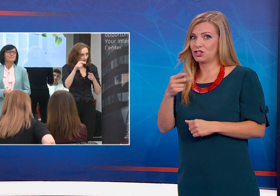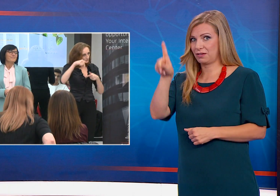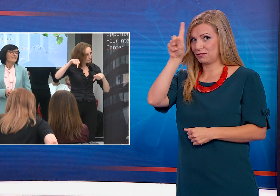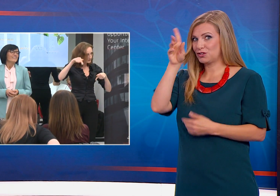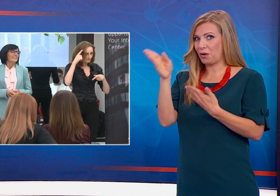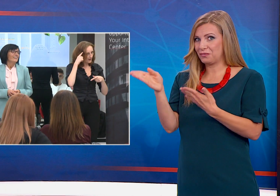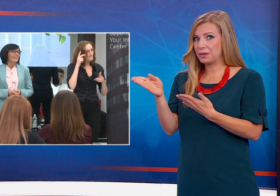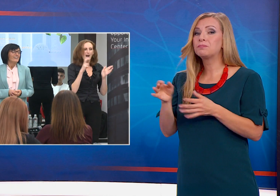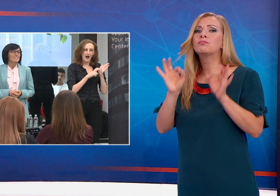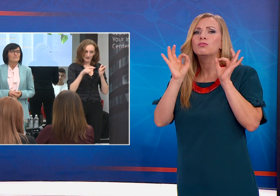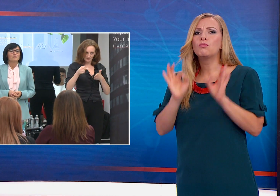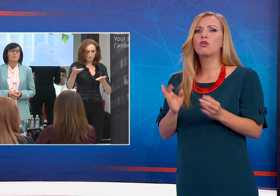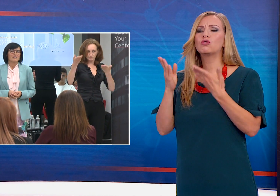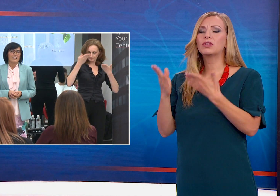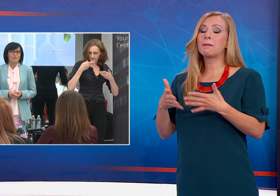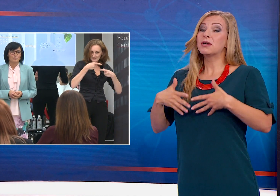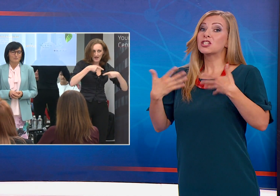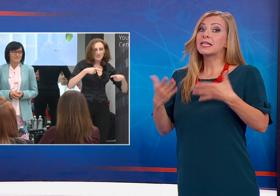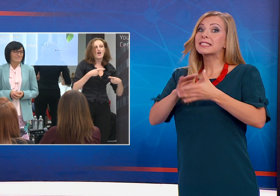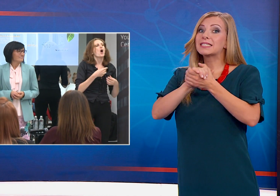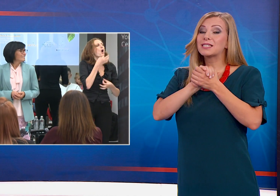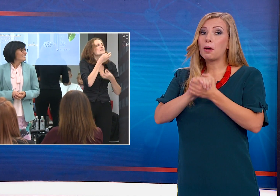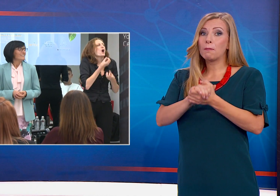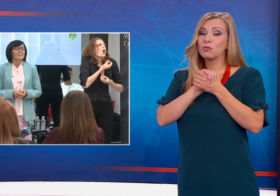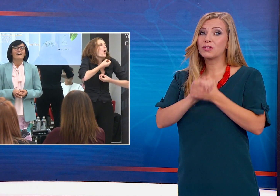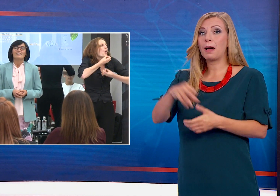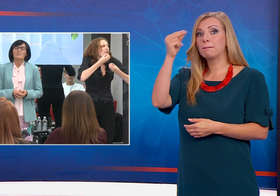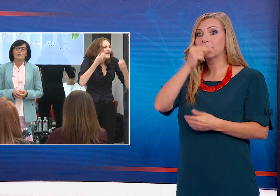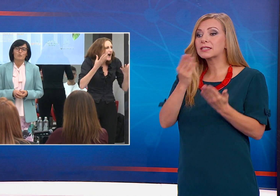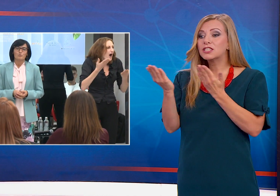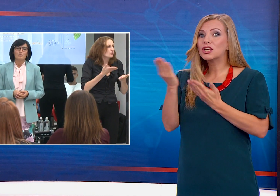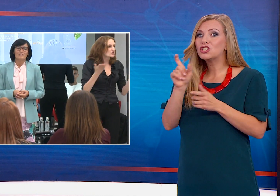Точно тя има щастието да запознае българските читатели с романа «Честно казано».